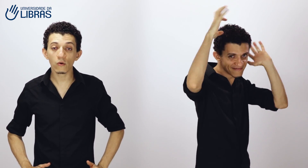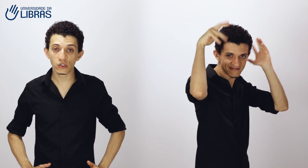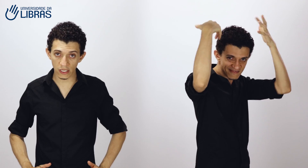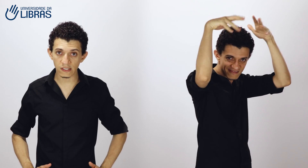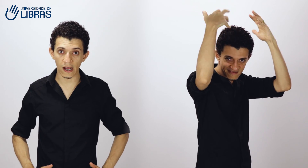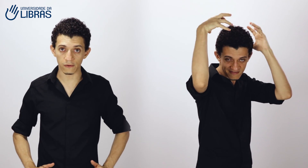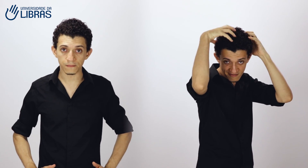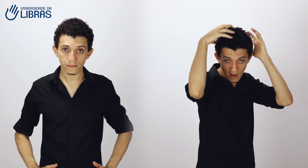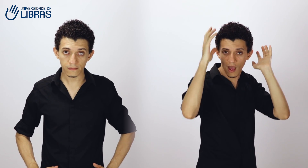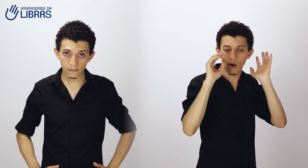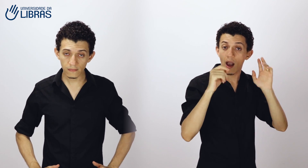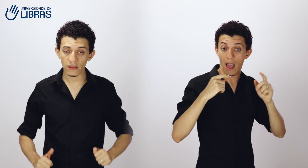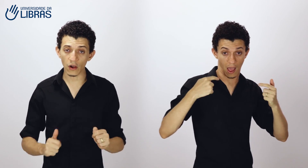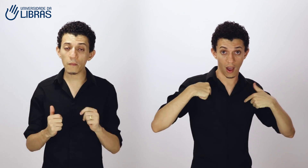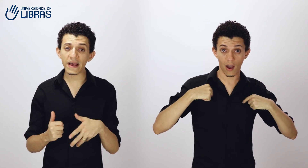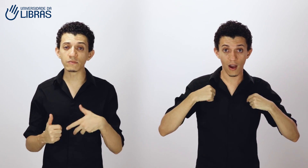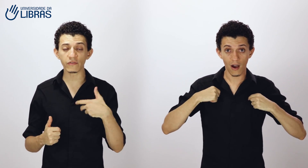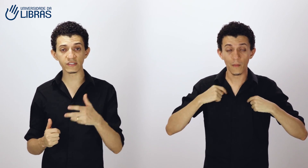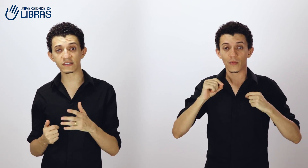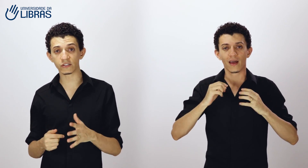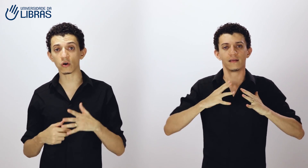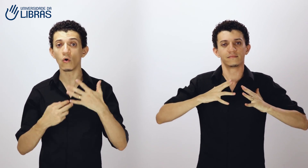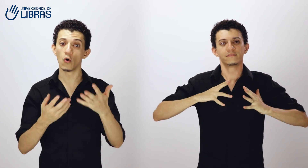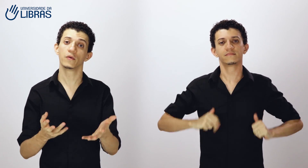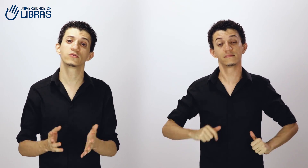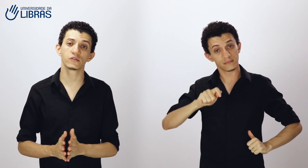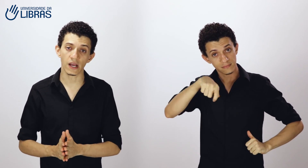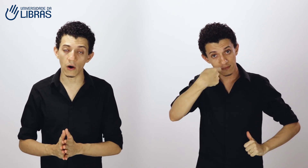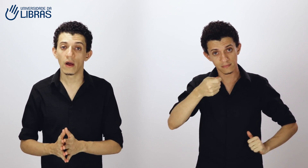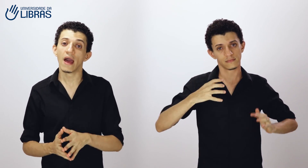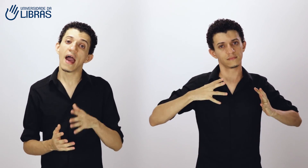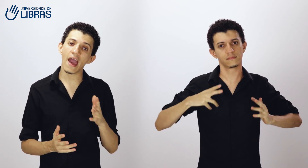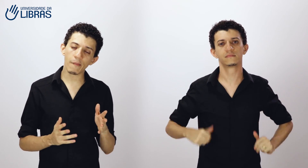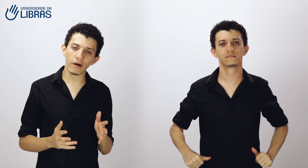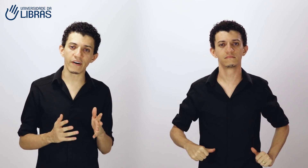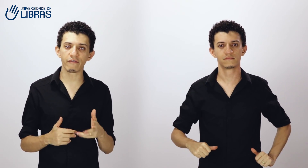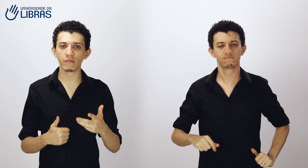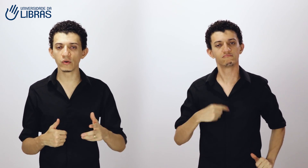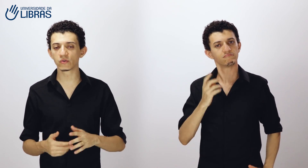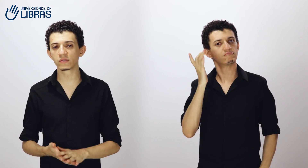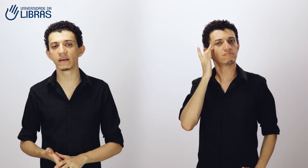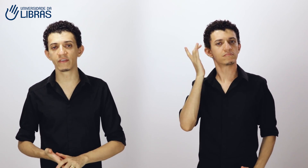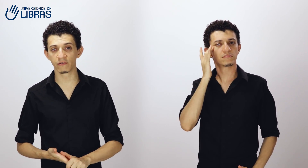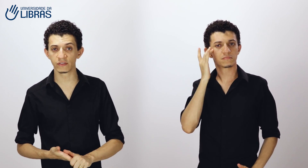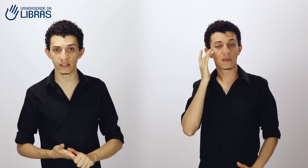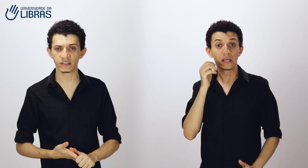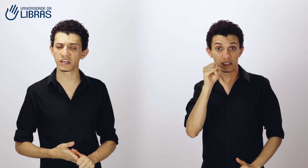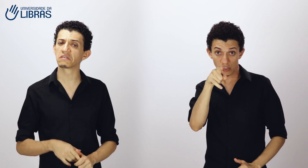utilizado. Então, mesmo que você esteja só com roupa social, é provável que muitos outros se refiram a você dizendo